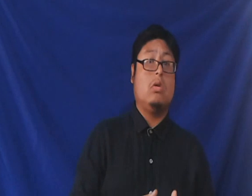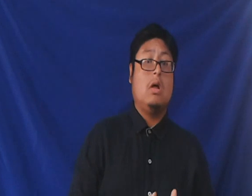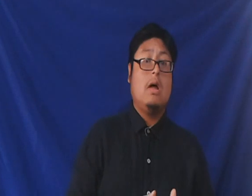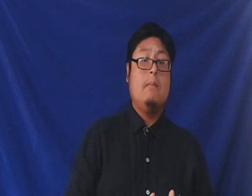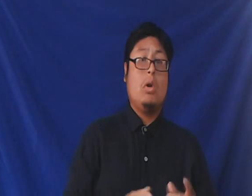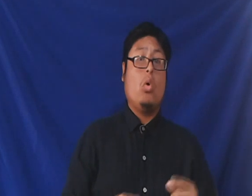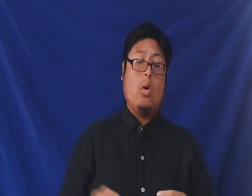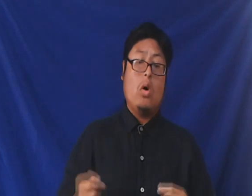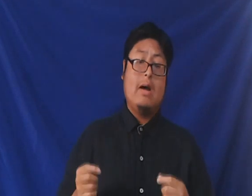Pero,